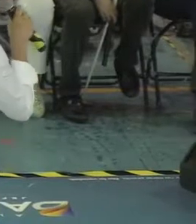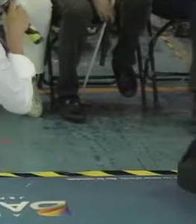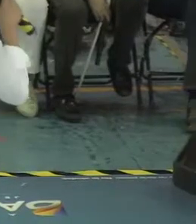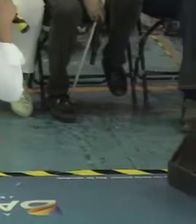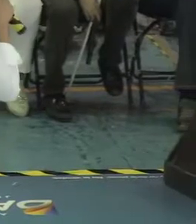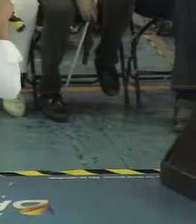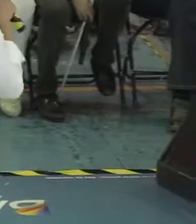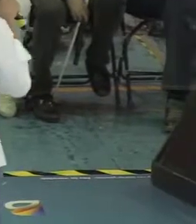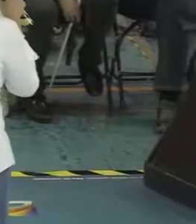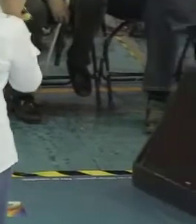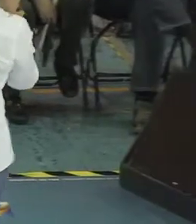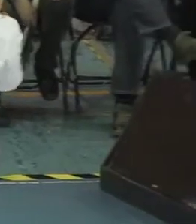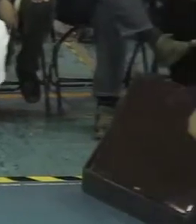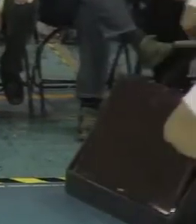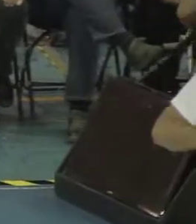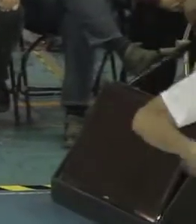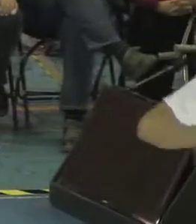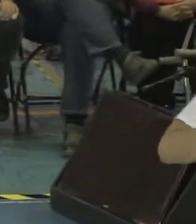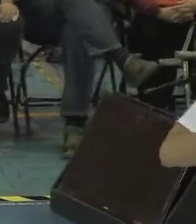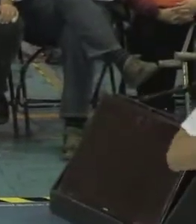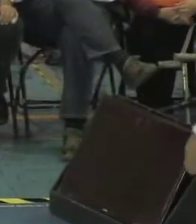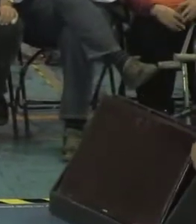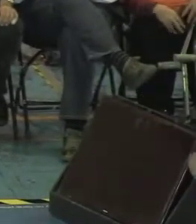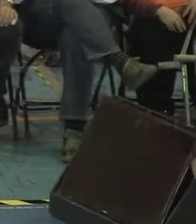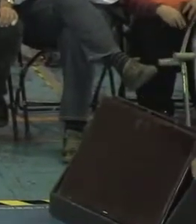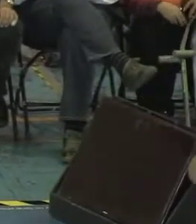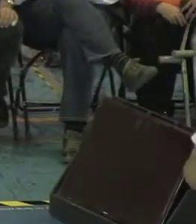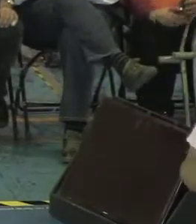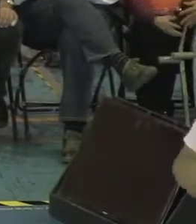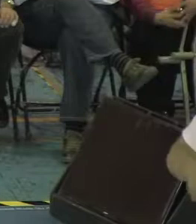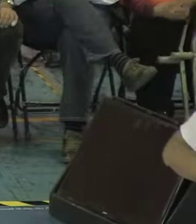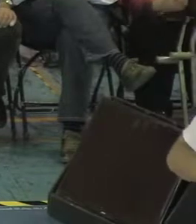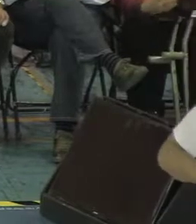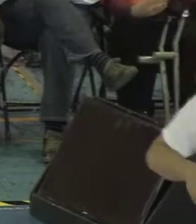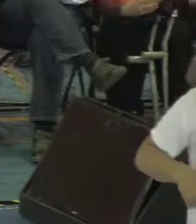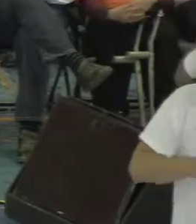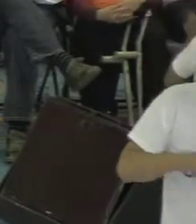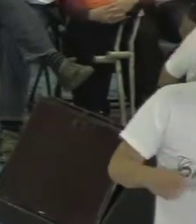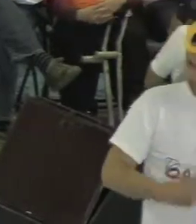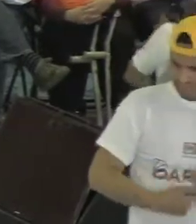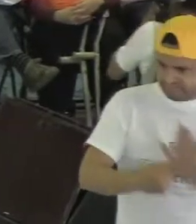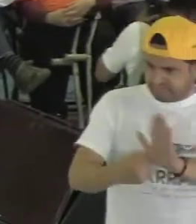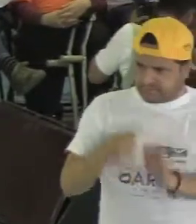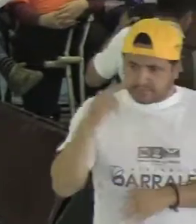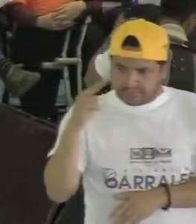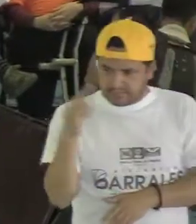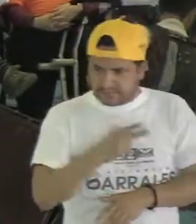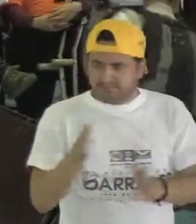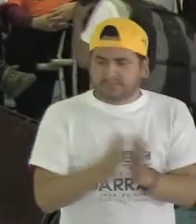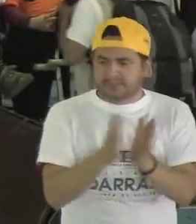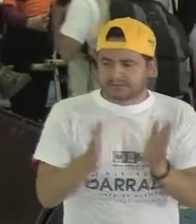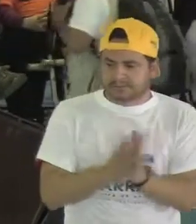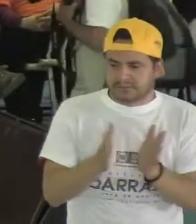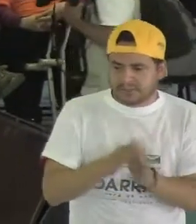Pues eso es lo que vamos a hacer, este gobierno va a dar el ejemplo y los vamos a tener participando también con nosotros.